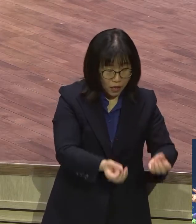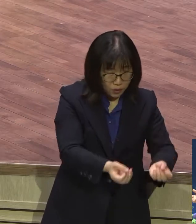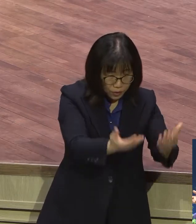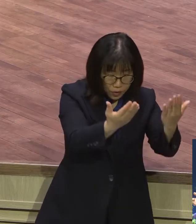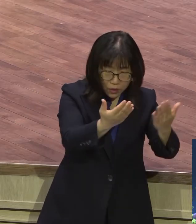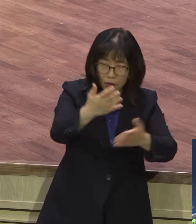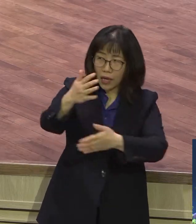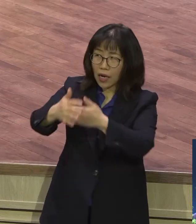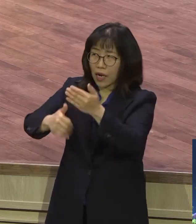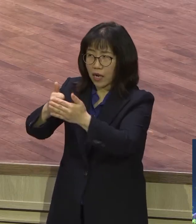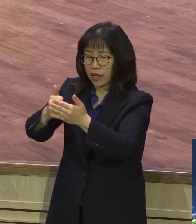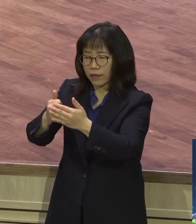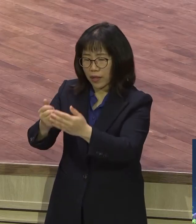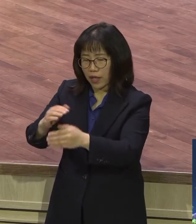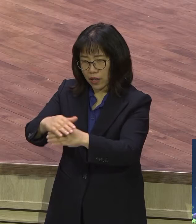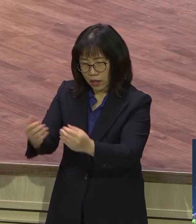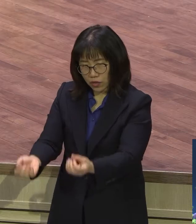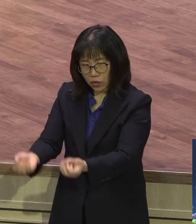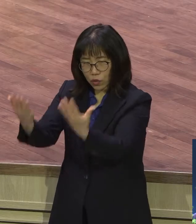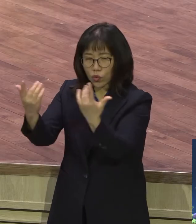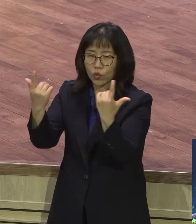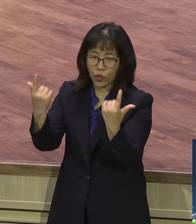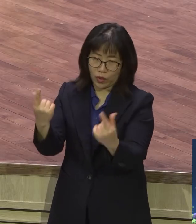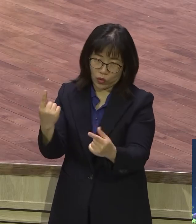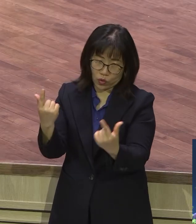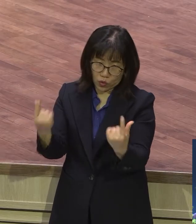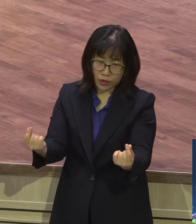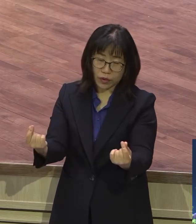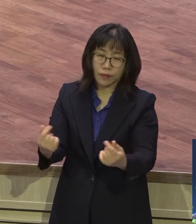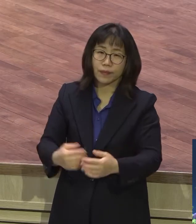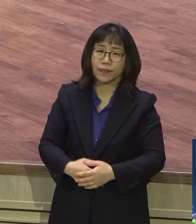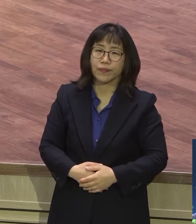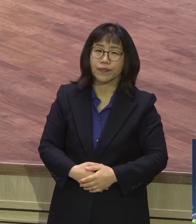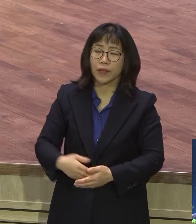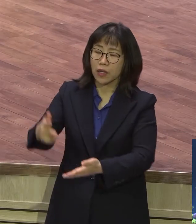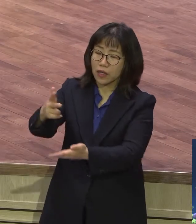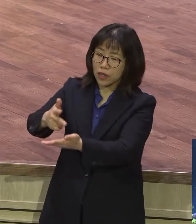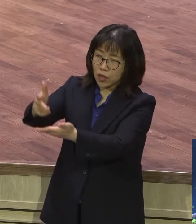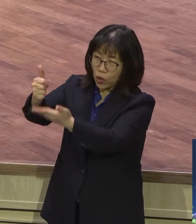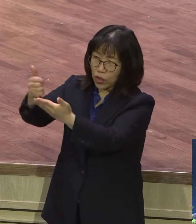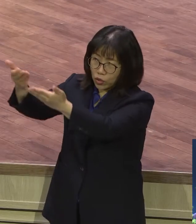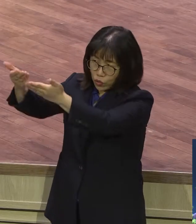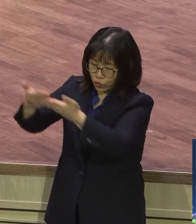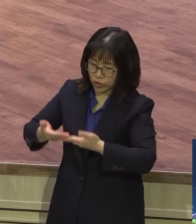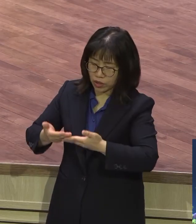대단하죠. 여호와 하나님께서 직접 제정하신 절기예요.